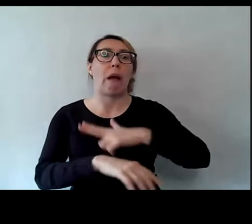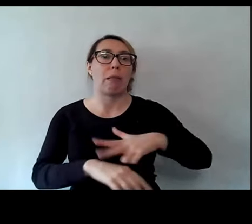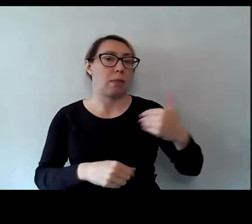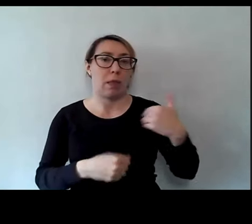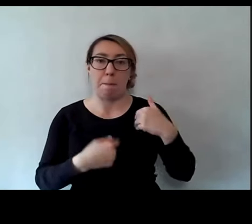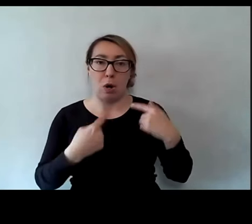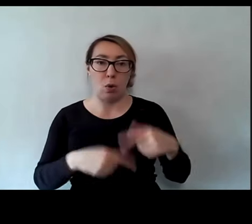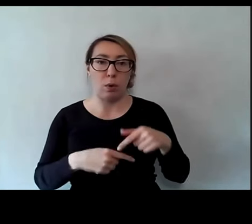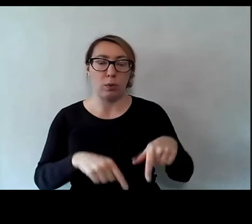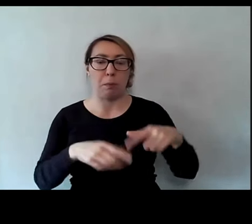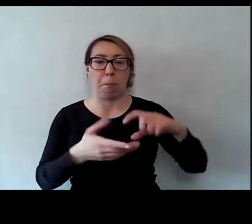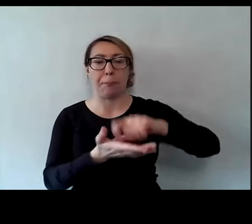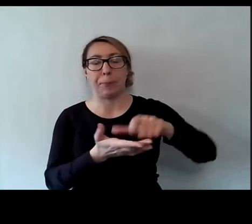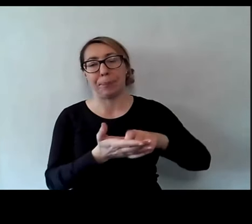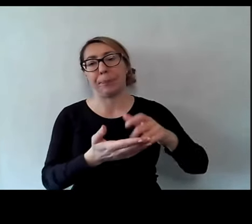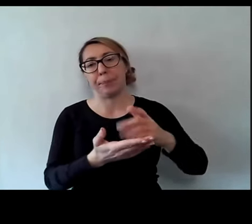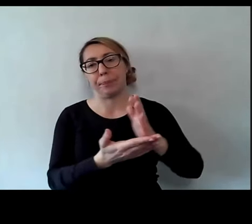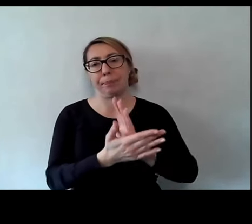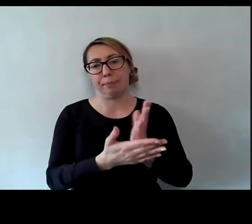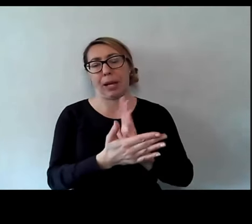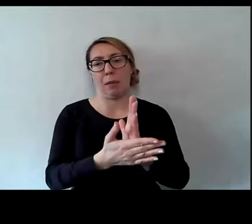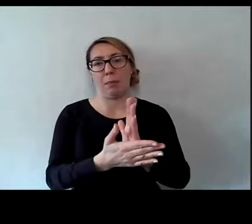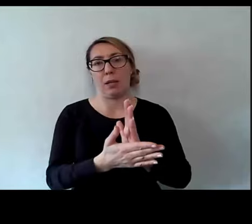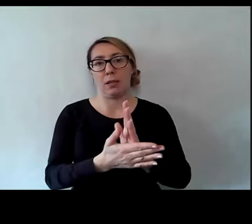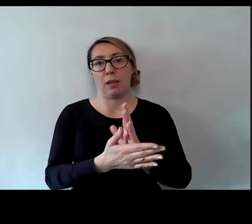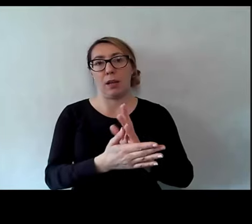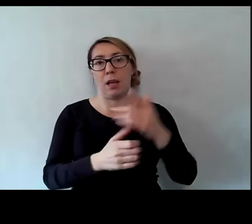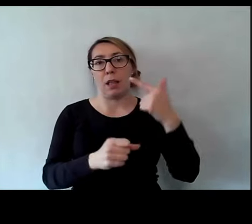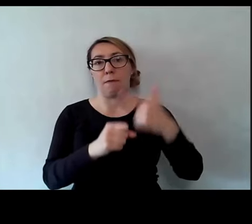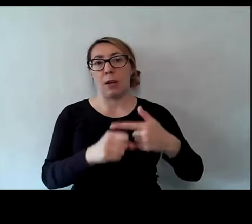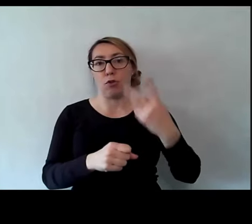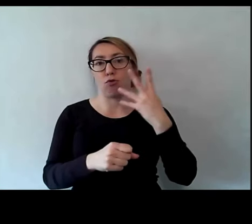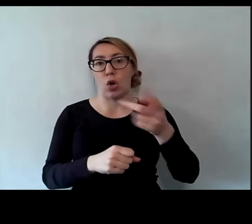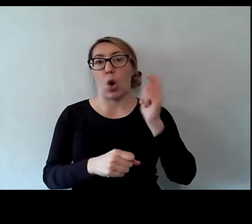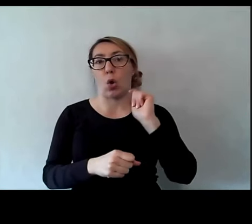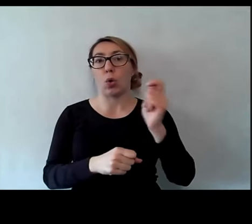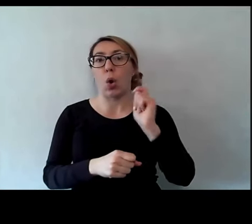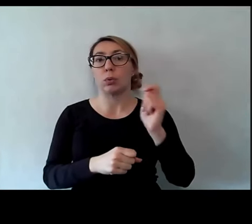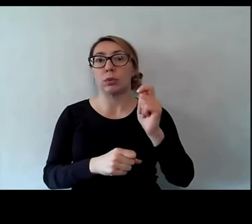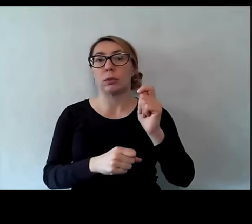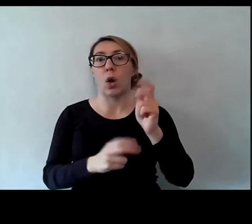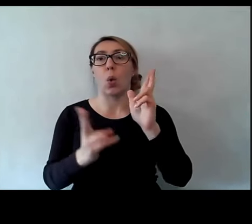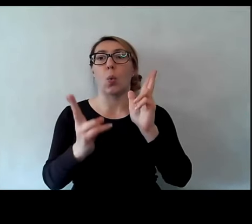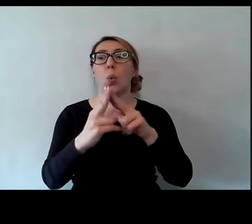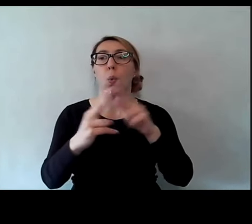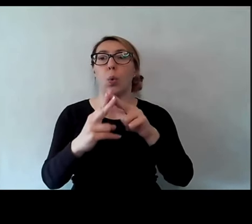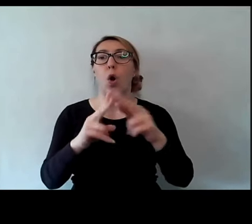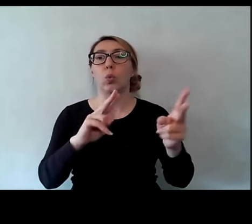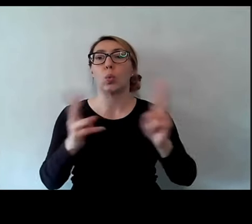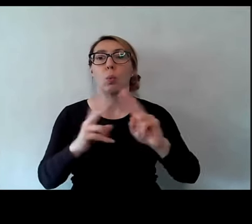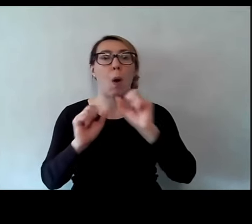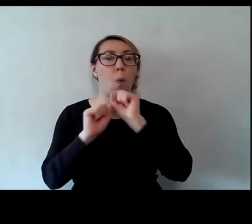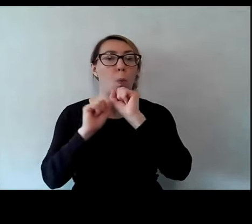pomieszczeniu takim przejściowym. Przez ponad 24 godziny nie skontaktowano go z tłumaczem.